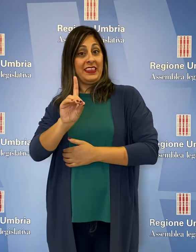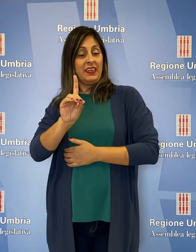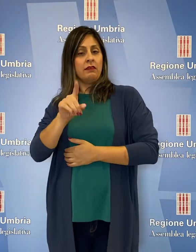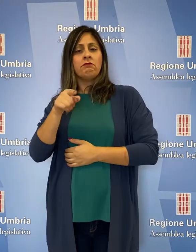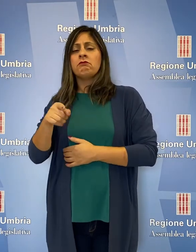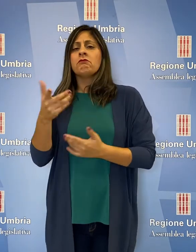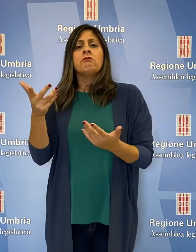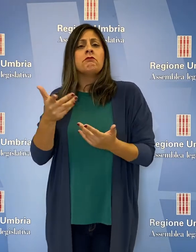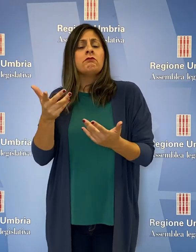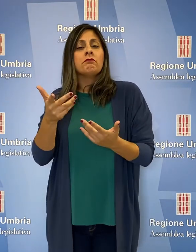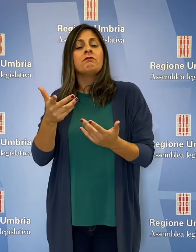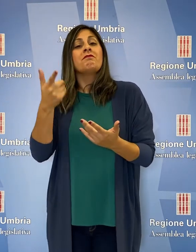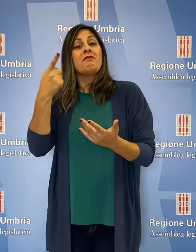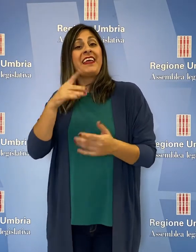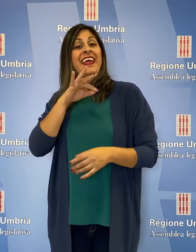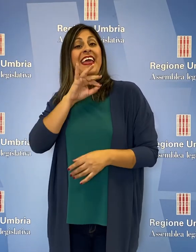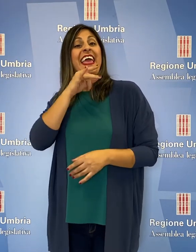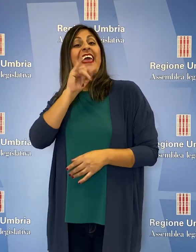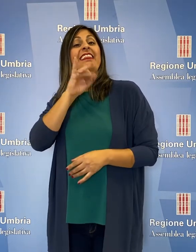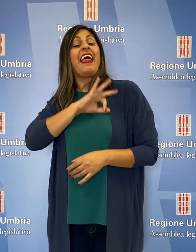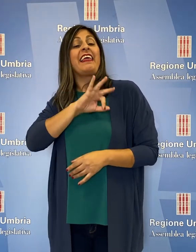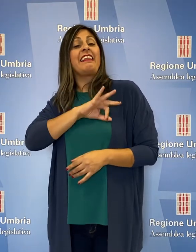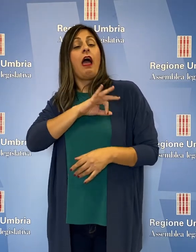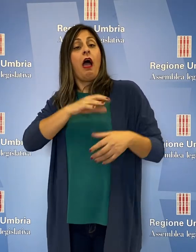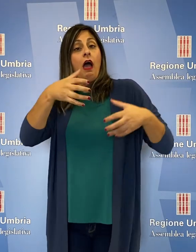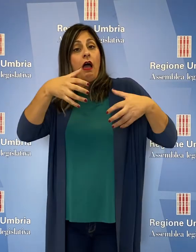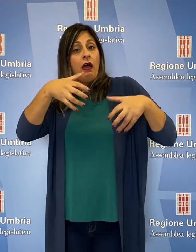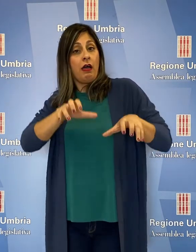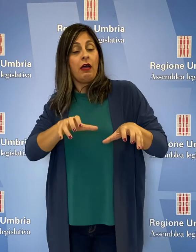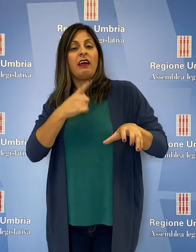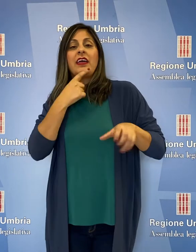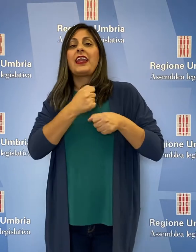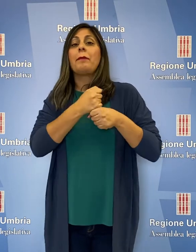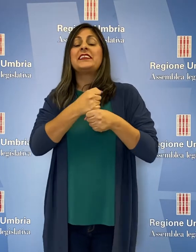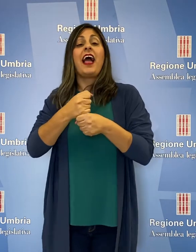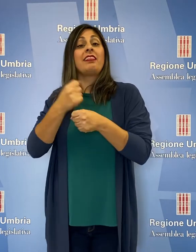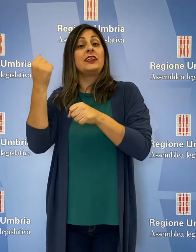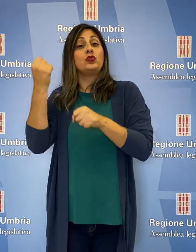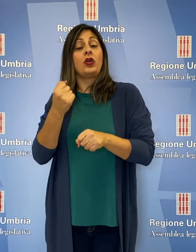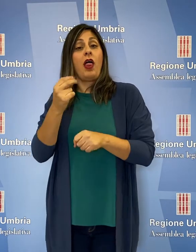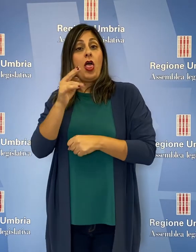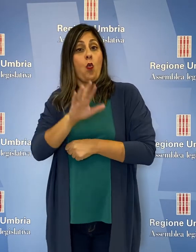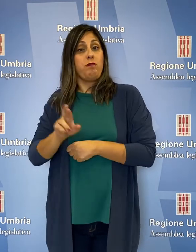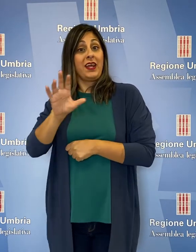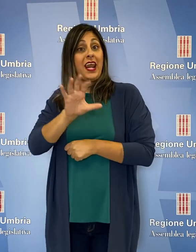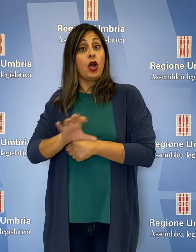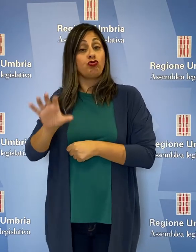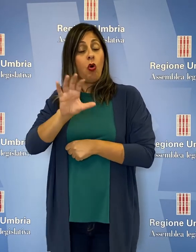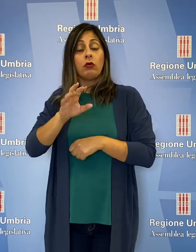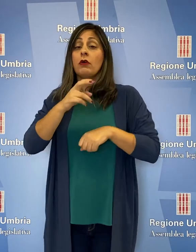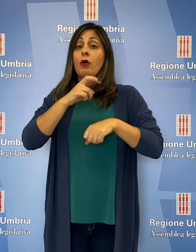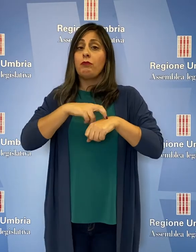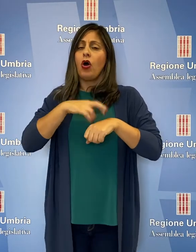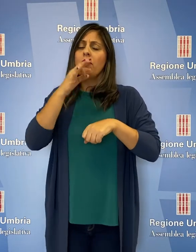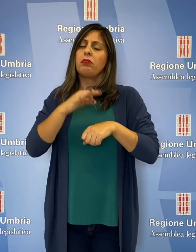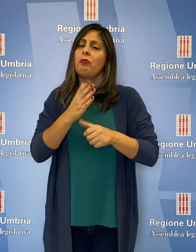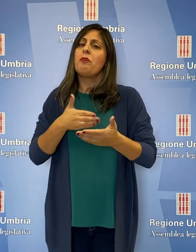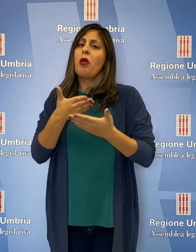Democratico, sulla riduzione delle indennità dei rappresentanti istituzionali della Regione Umbria. È stato lo stesso Bori a proporre il rinvio,